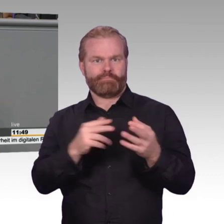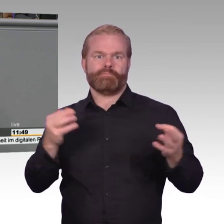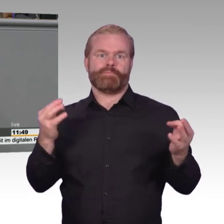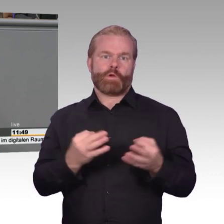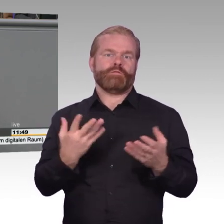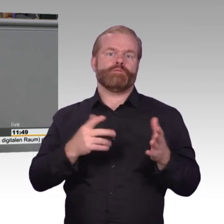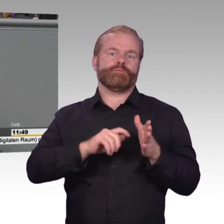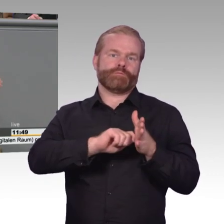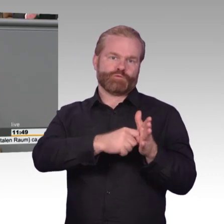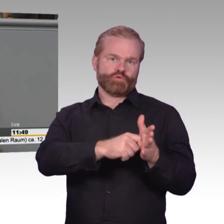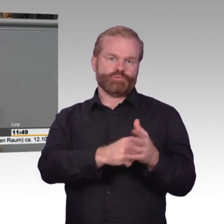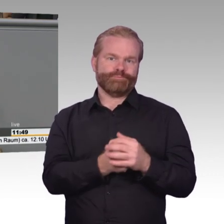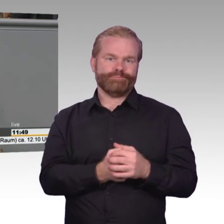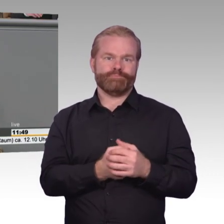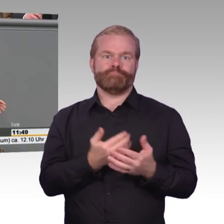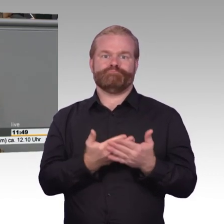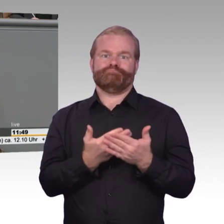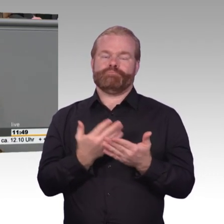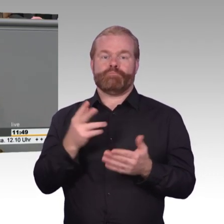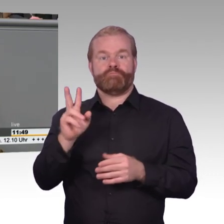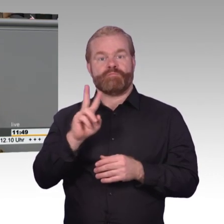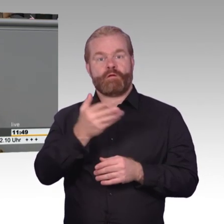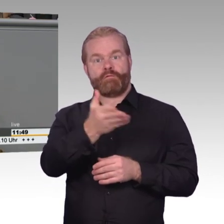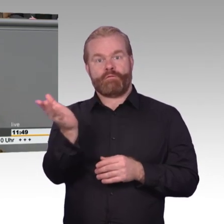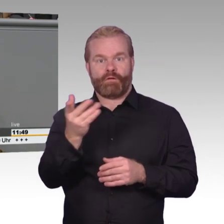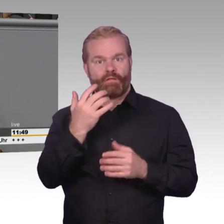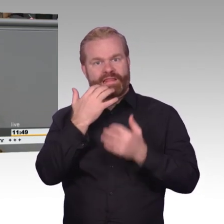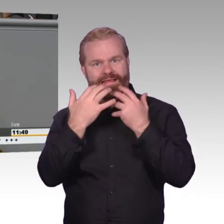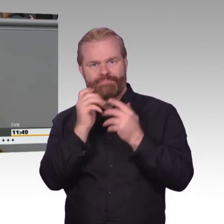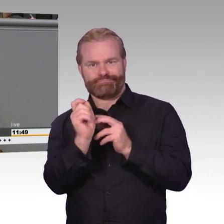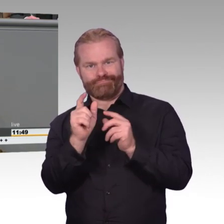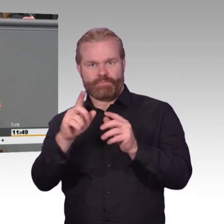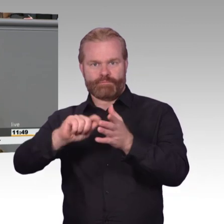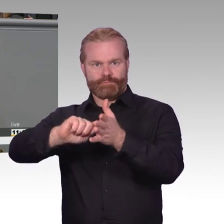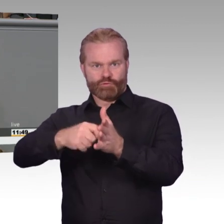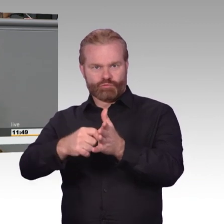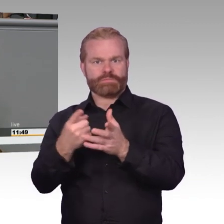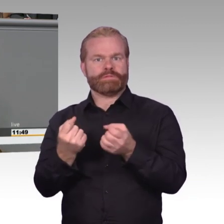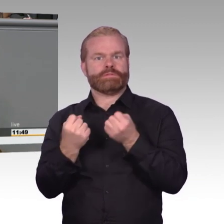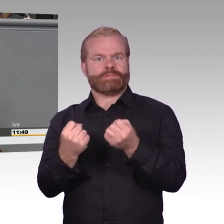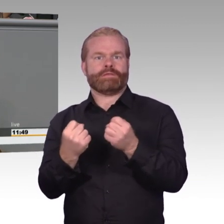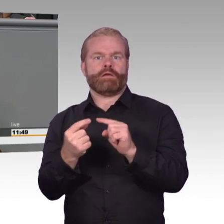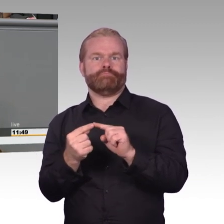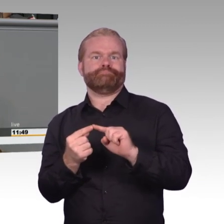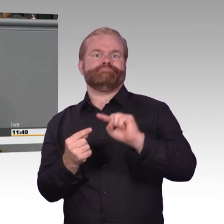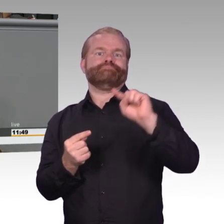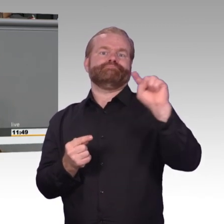von Behörden, um nur einige zu nennen, BKA, Verfassungsschutz, BND, sollen für die Cybersicherheit sorgen. Aber